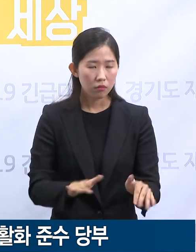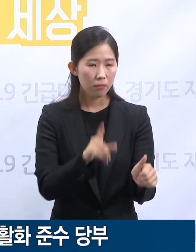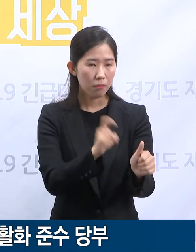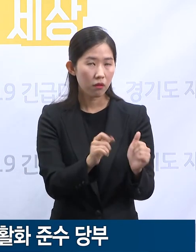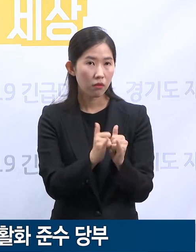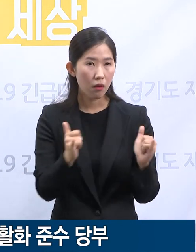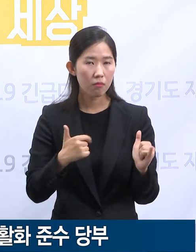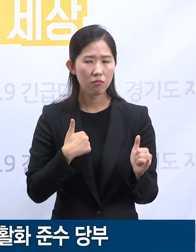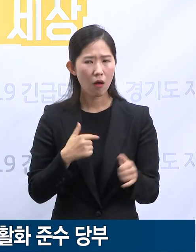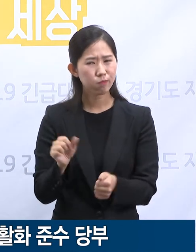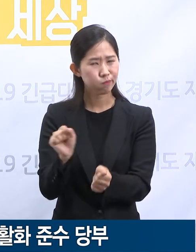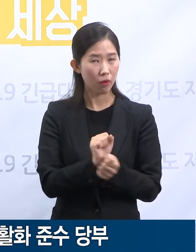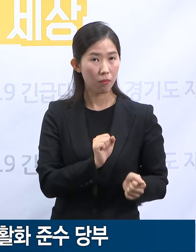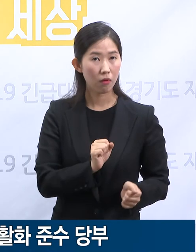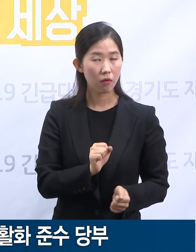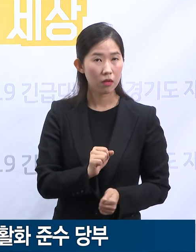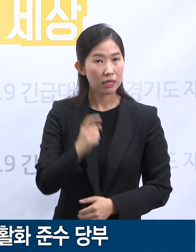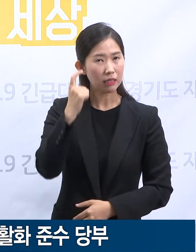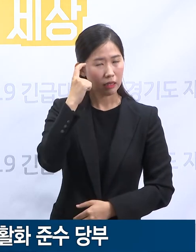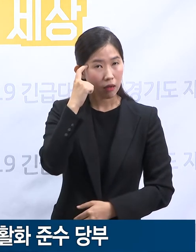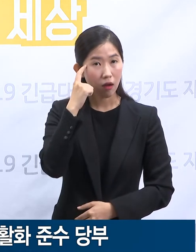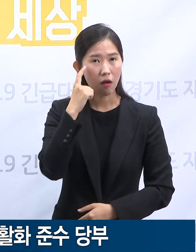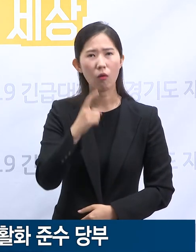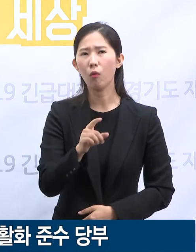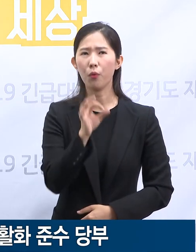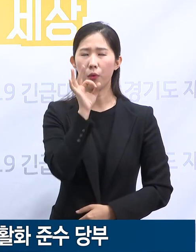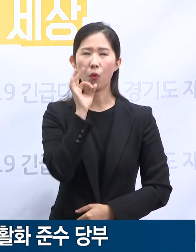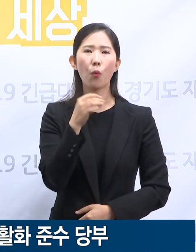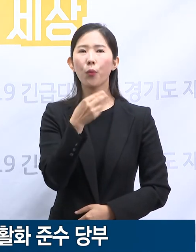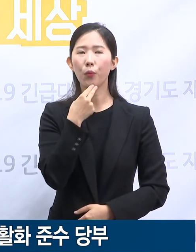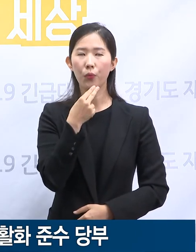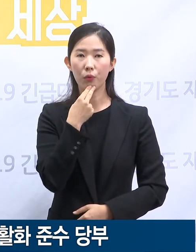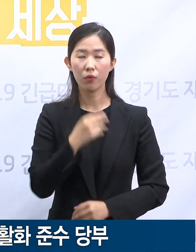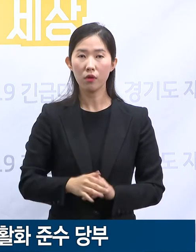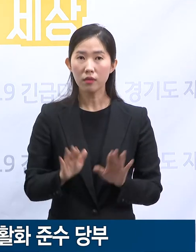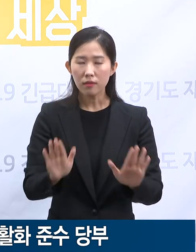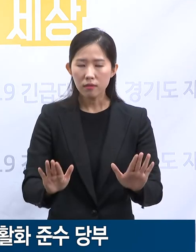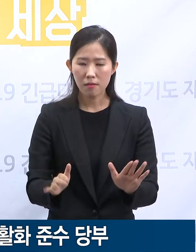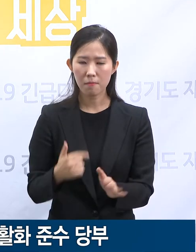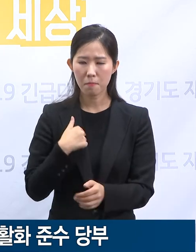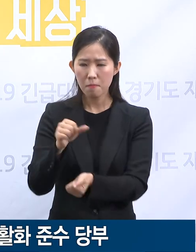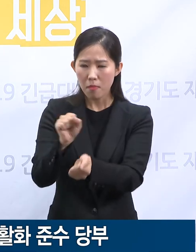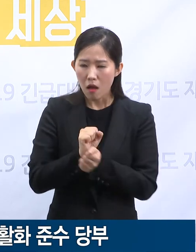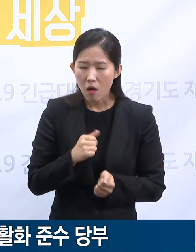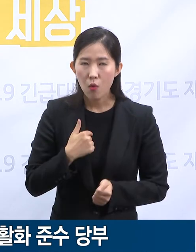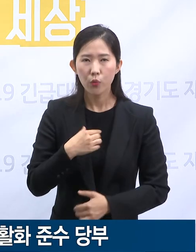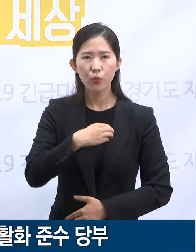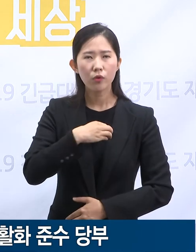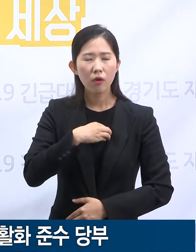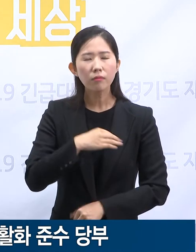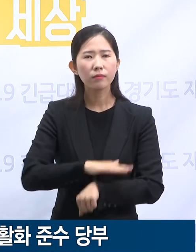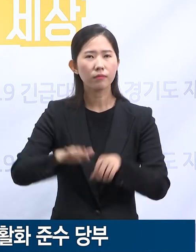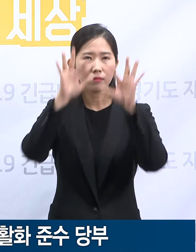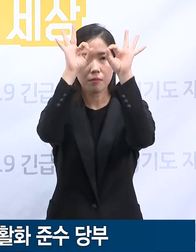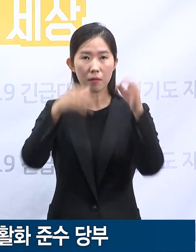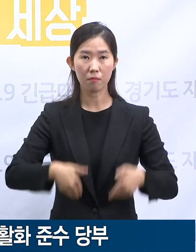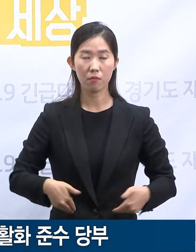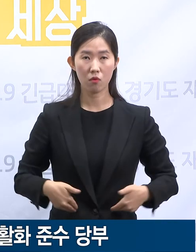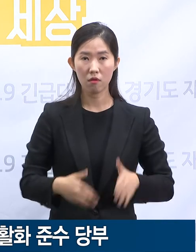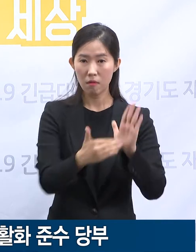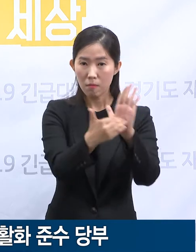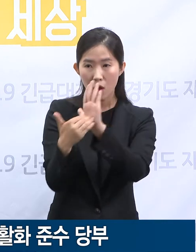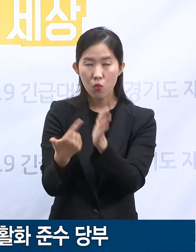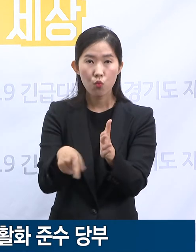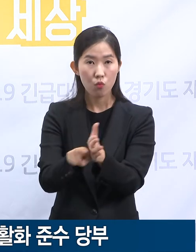것입니다. 바이러스의 노출 가능성을 좀 더 현실에 가깝게 바라봐야만 합니다. 방역의 원리는 사실 단순합니다.